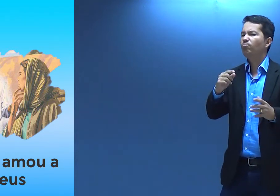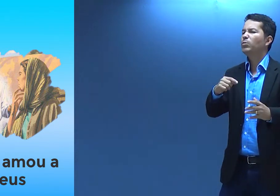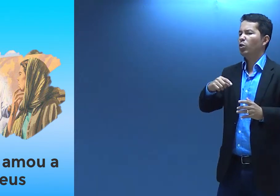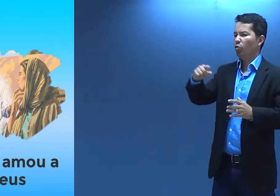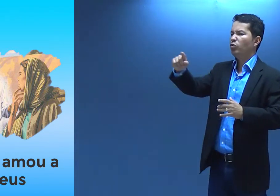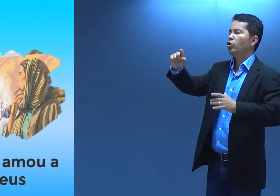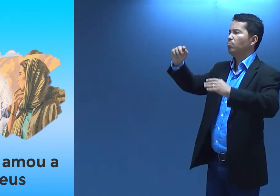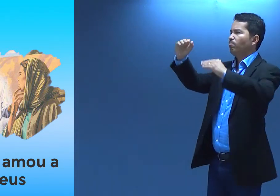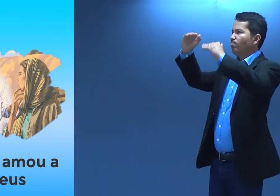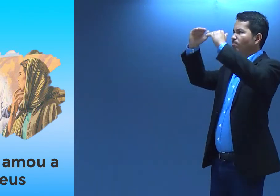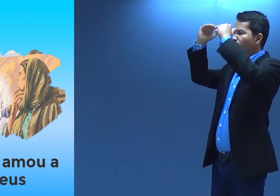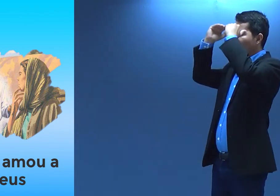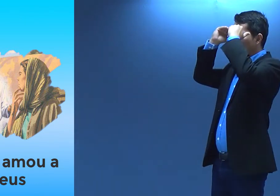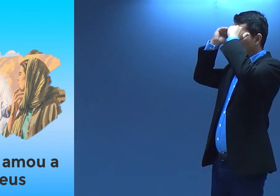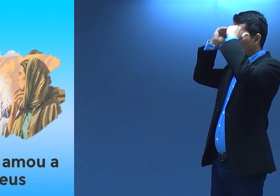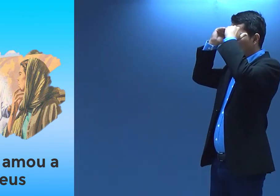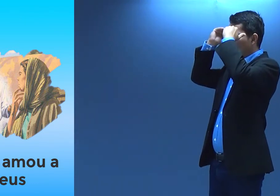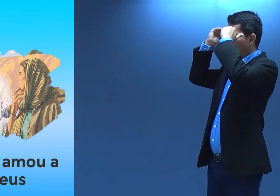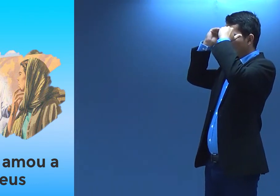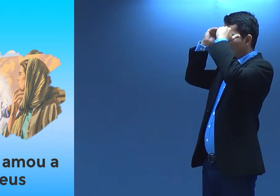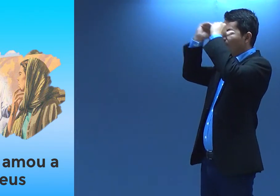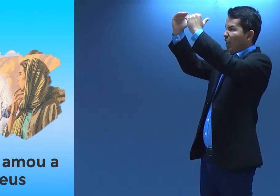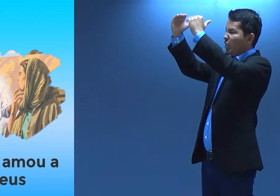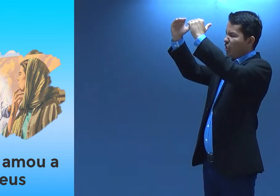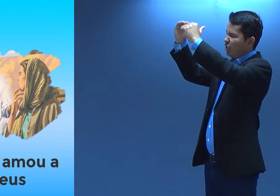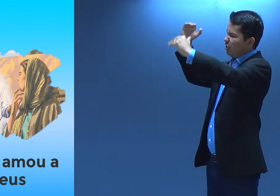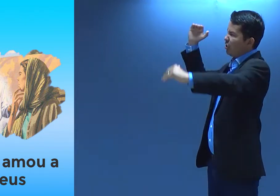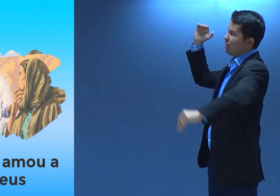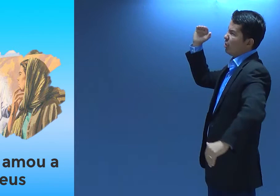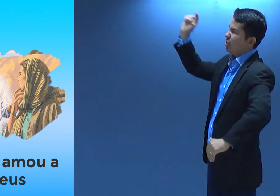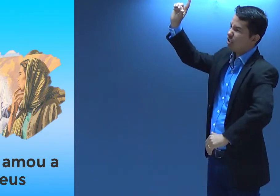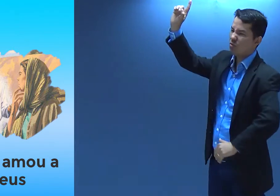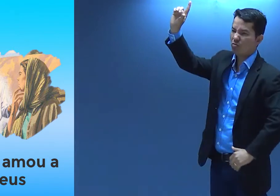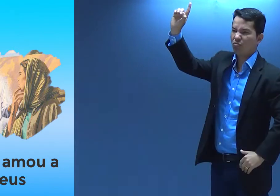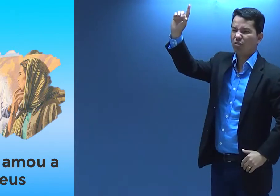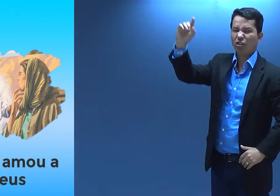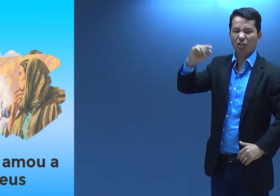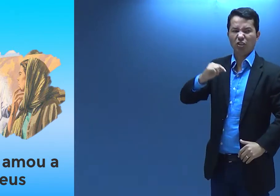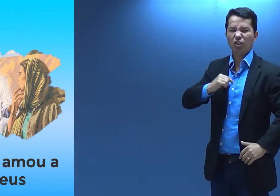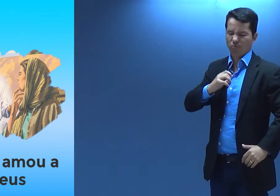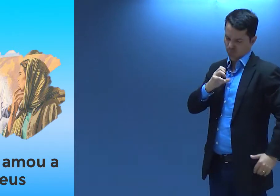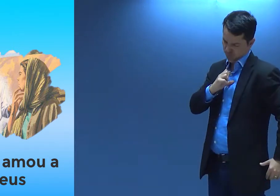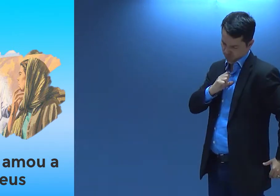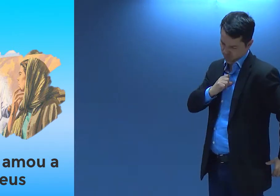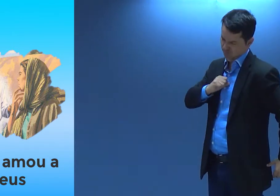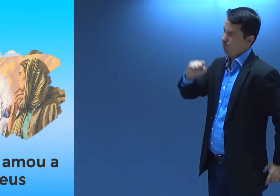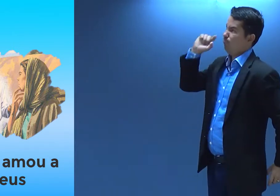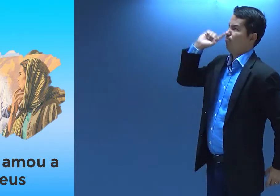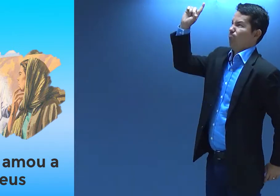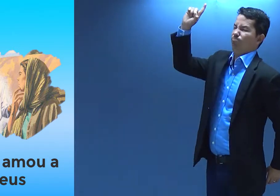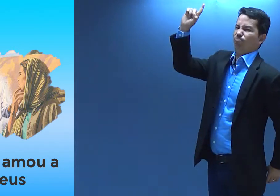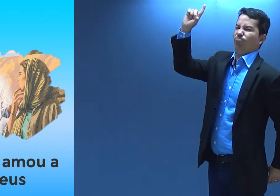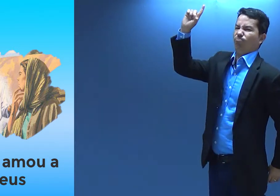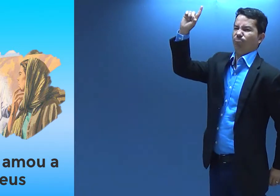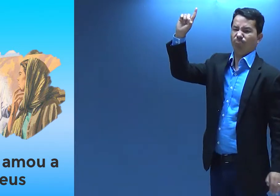Então, ela falou, eu vou obedecer o que Deus me falou. E eu amo a Ele.